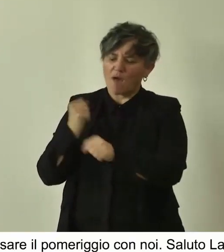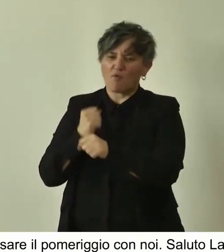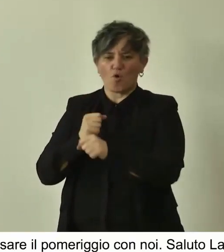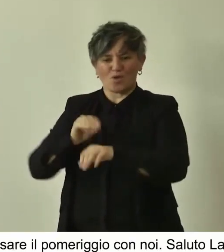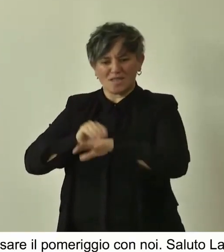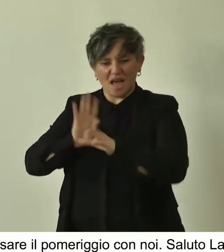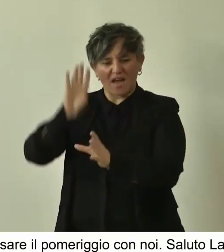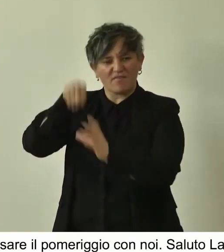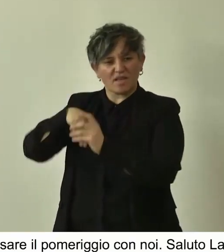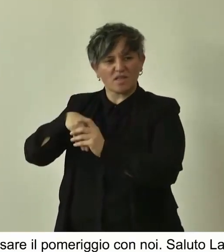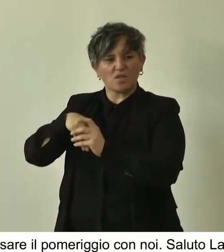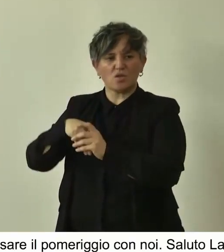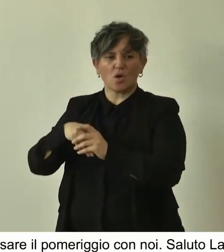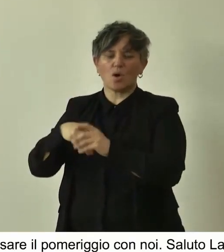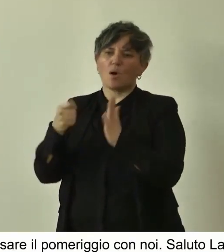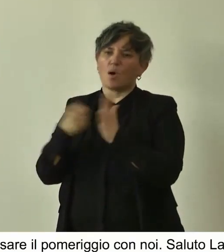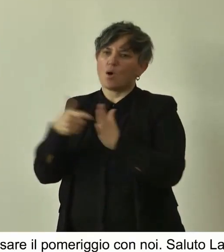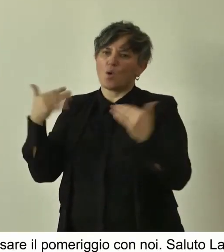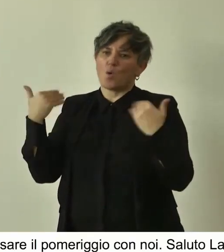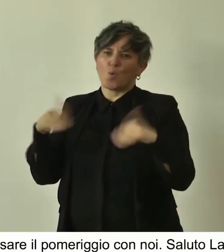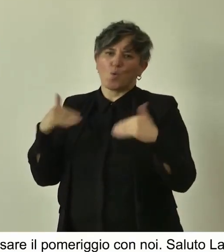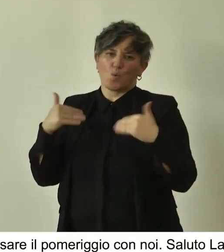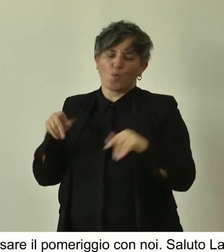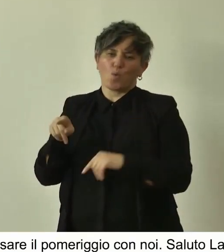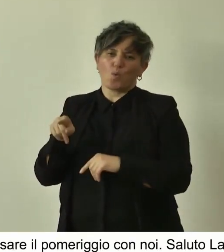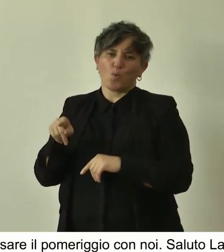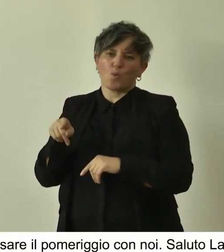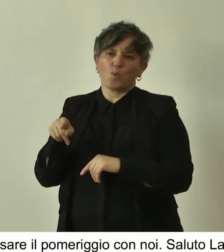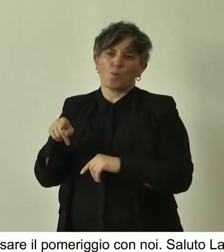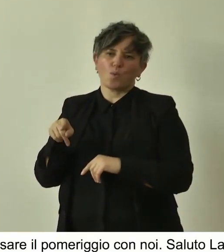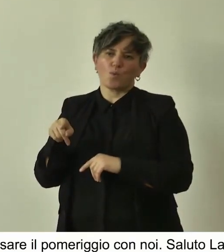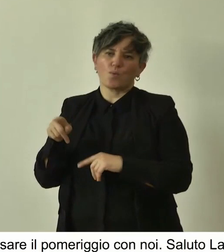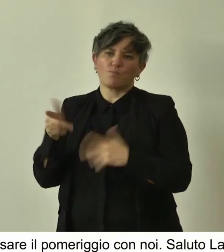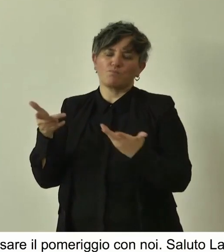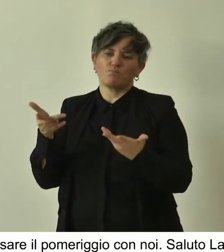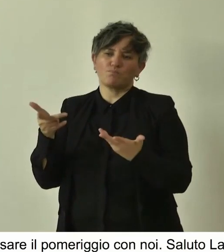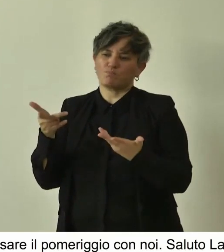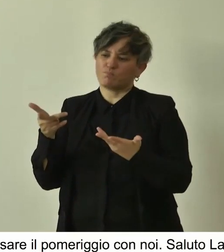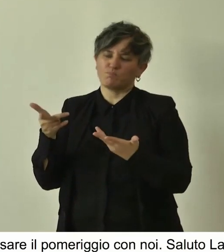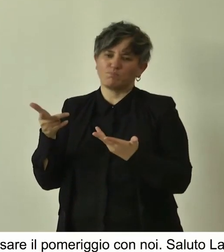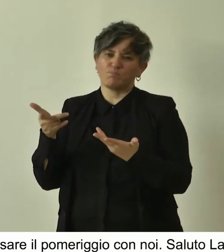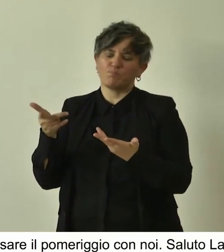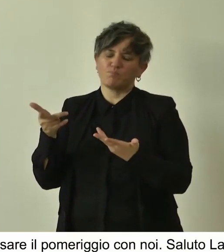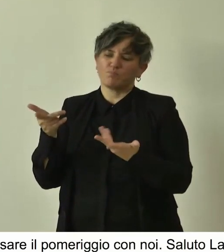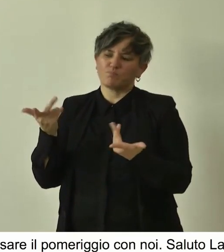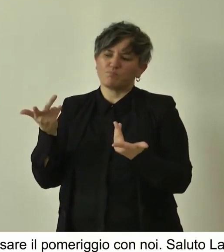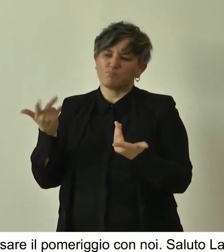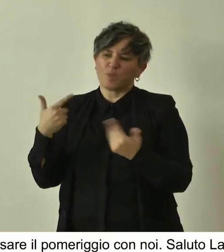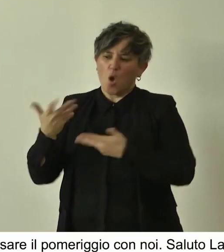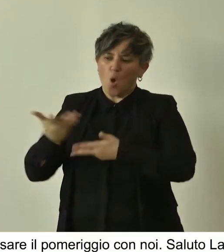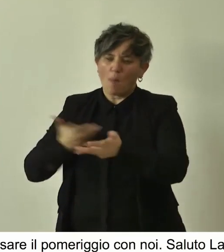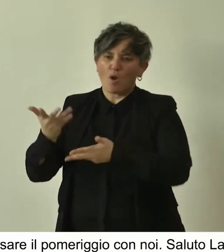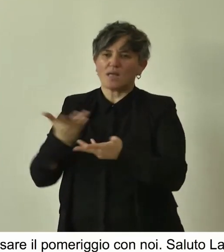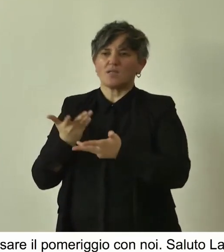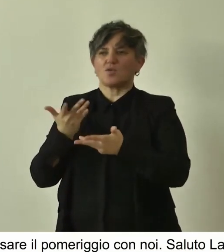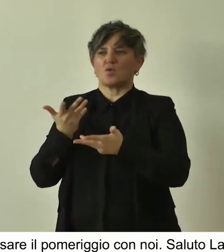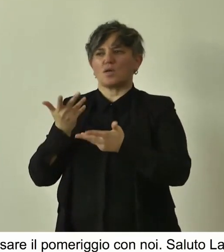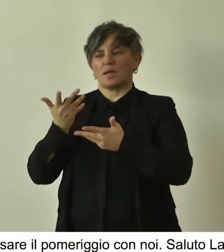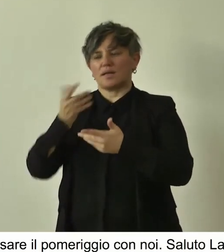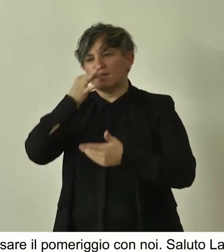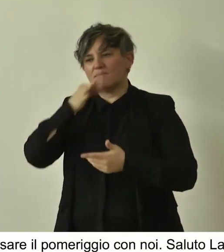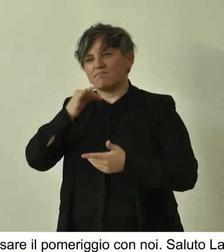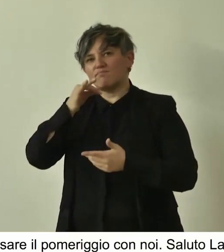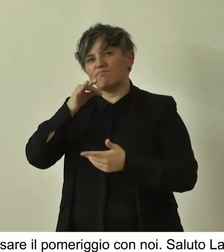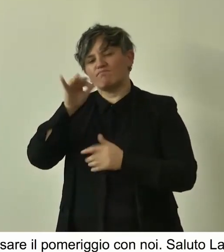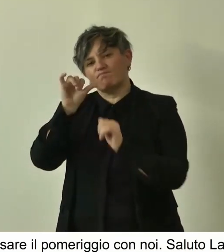servizio ormai sono di casa e con cui la collaborazione tocca aspetti specialistici,